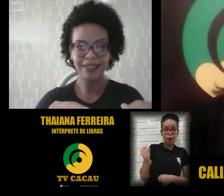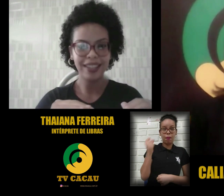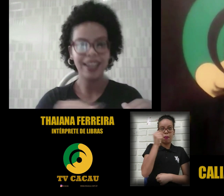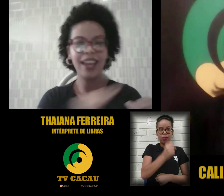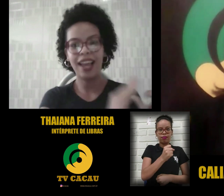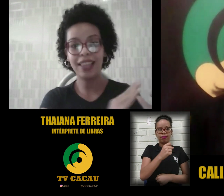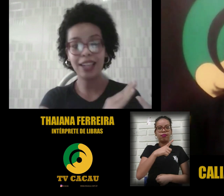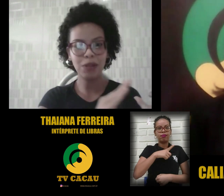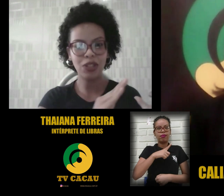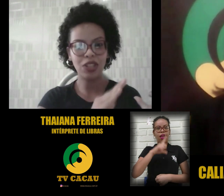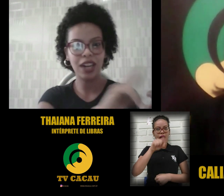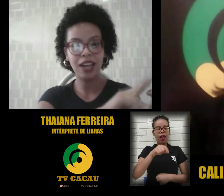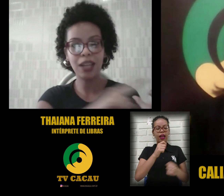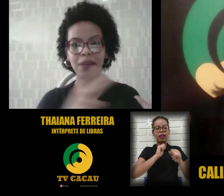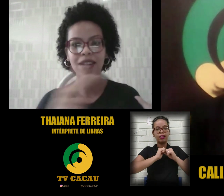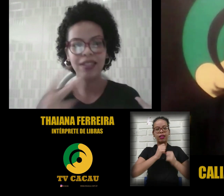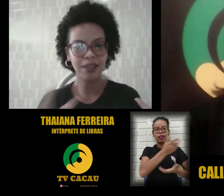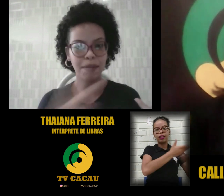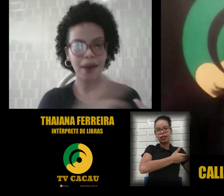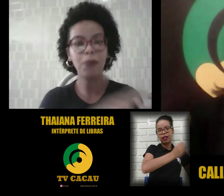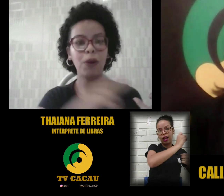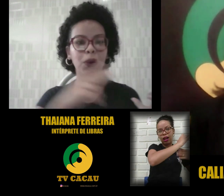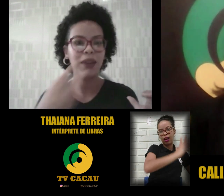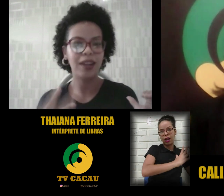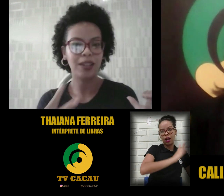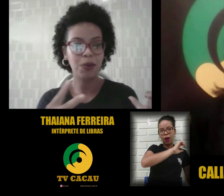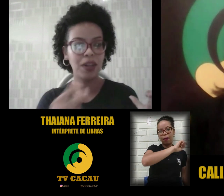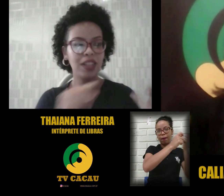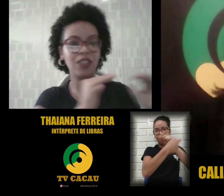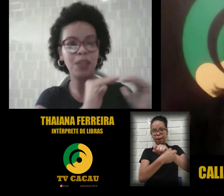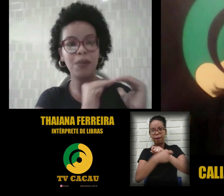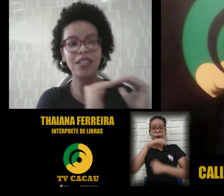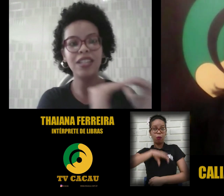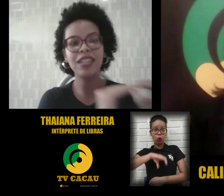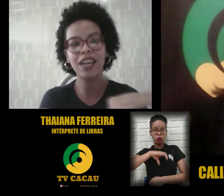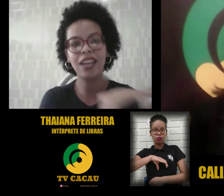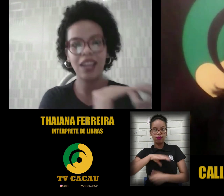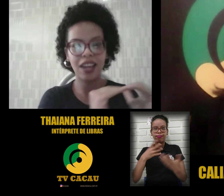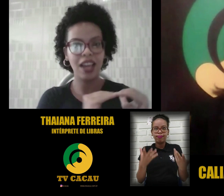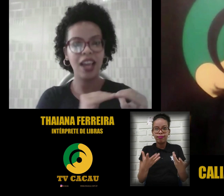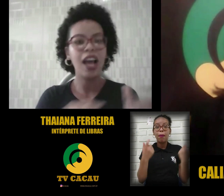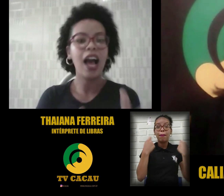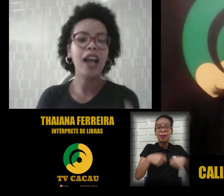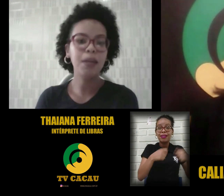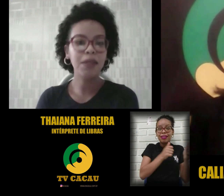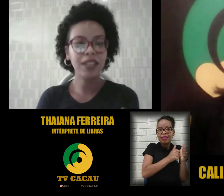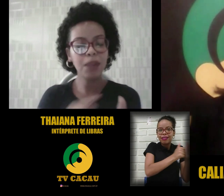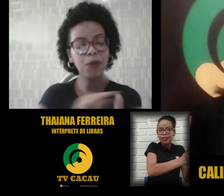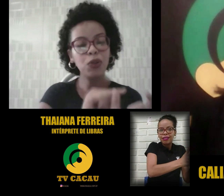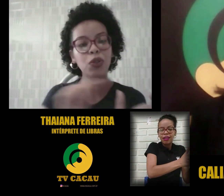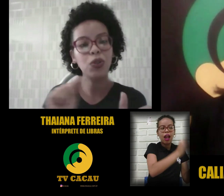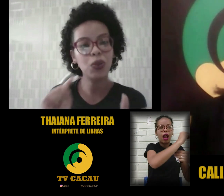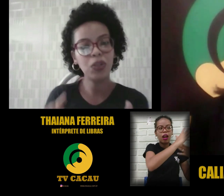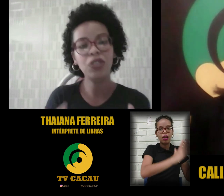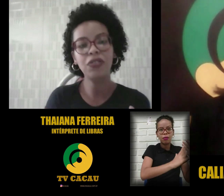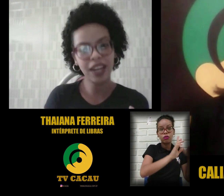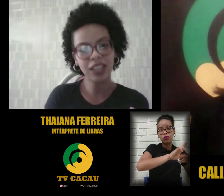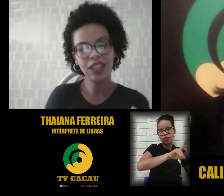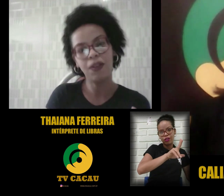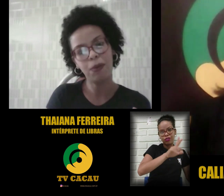é transmitir libras para o português. Porque assim, você precisa seguir. A líbia, ela possui uma estrutura diferente da língua